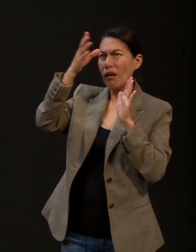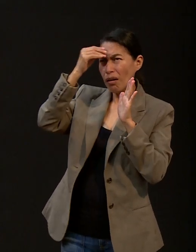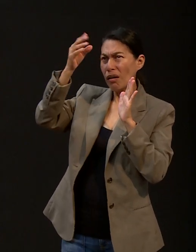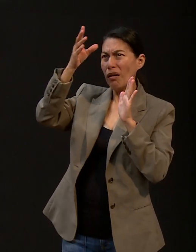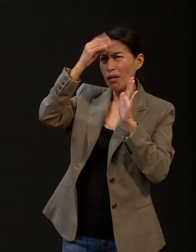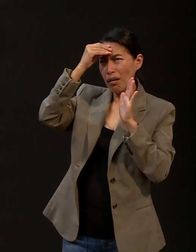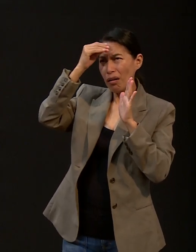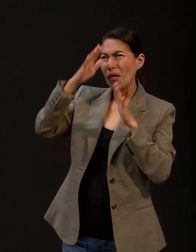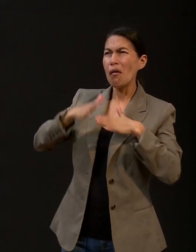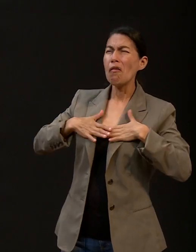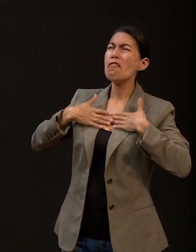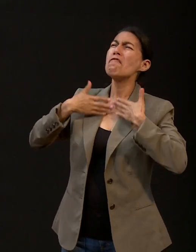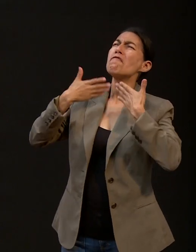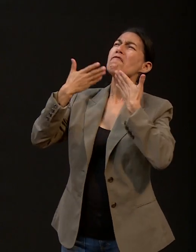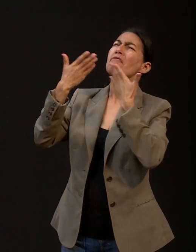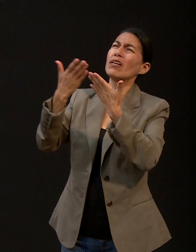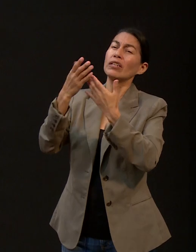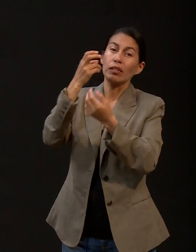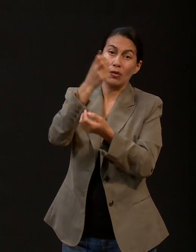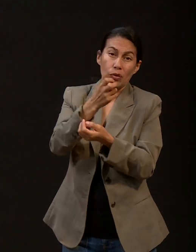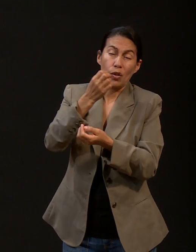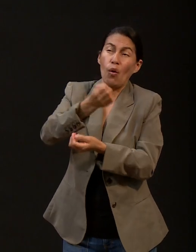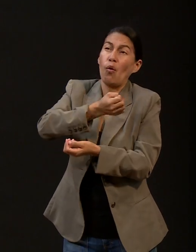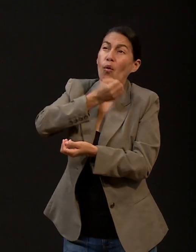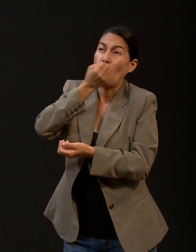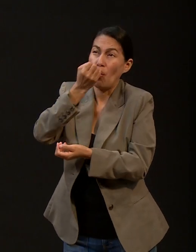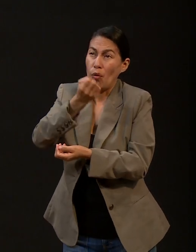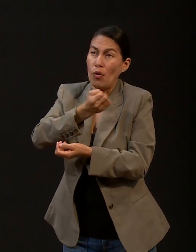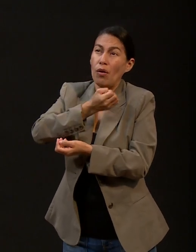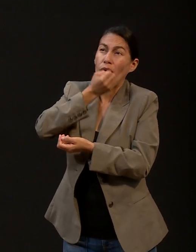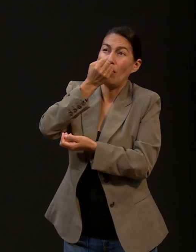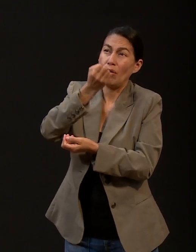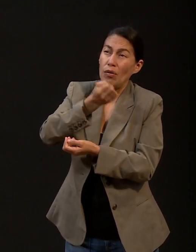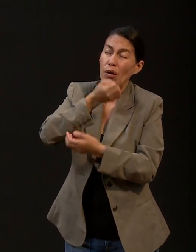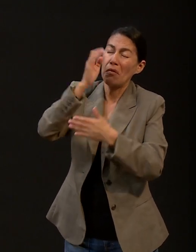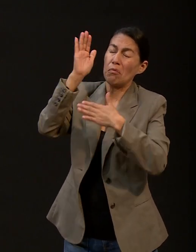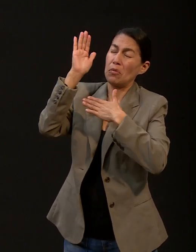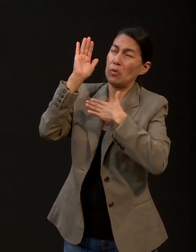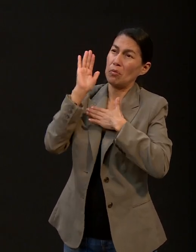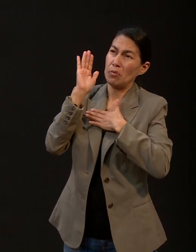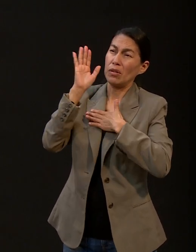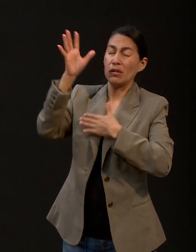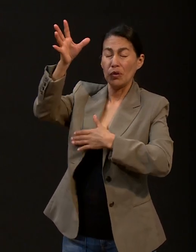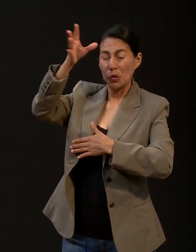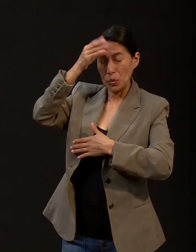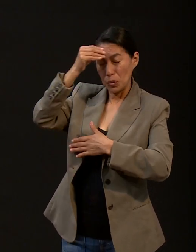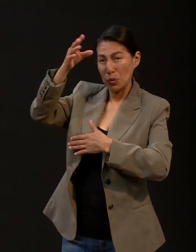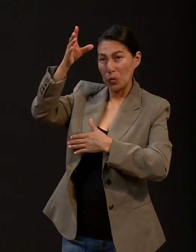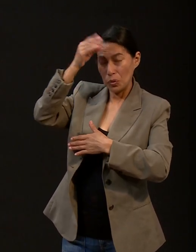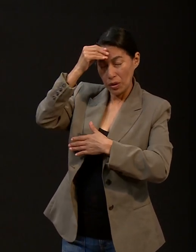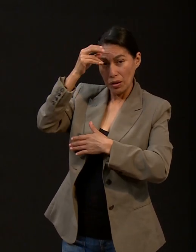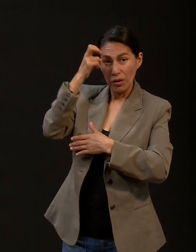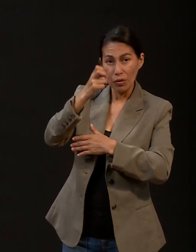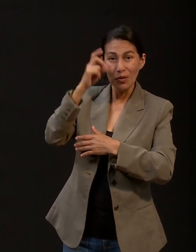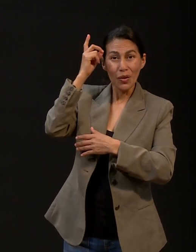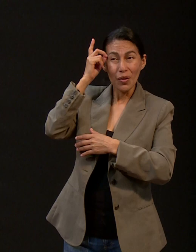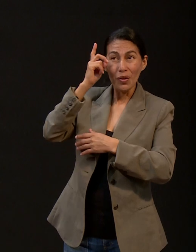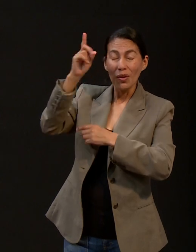reflexión en oración de las promesas de Dios, para cumplir su voluntad. Y Dios sea glorificado en